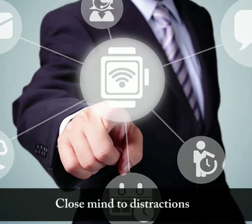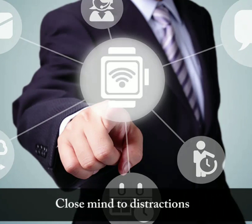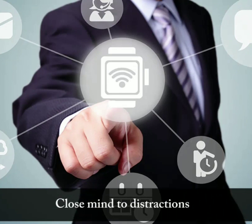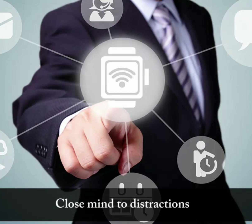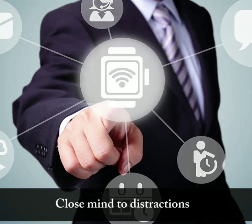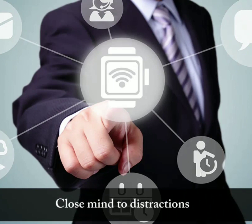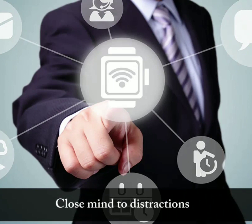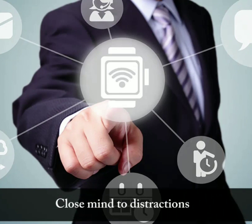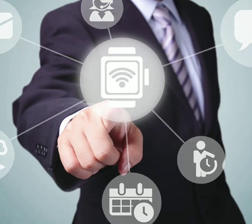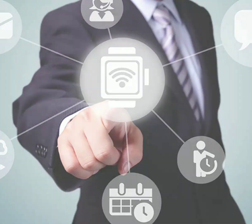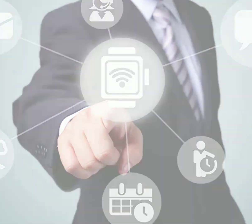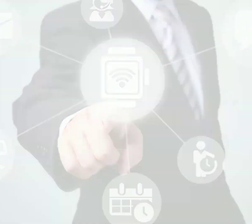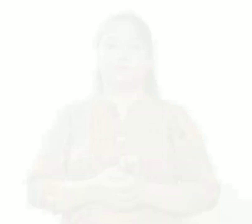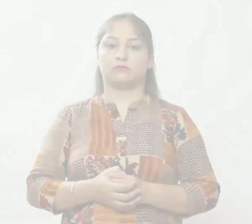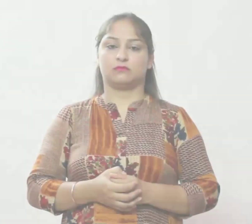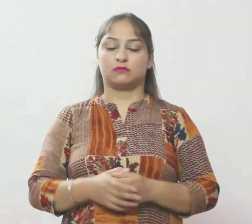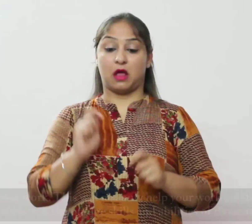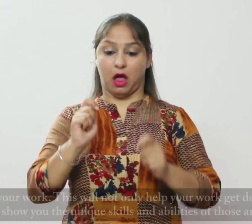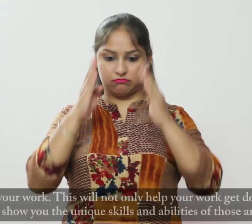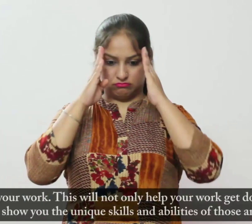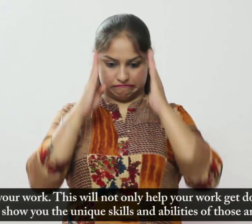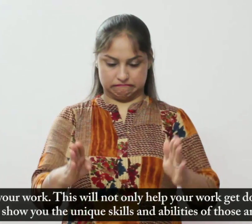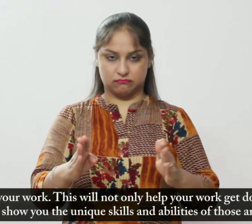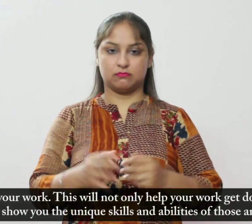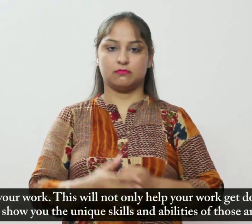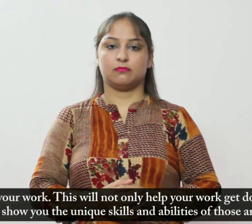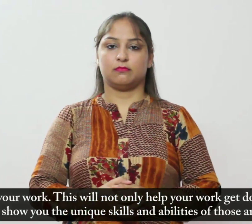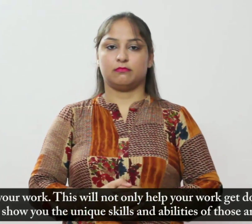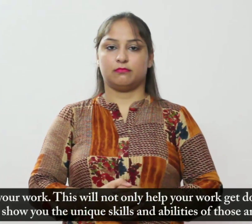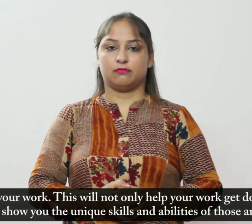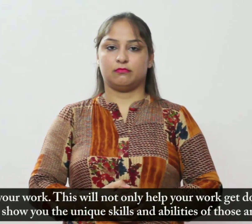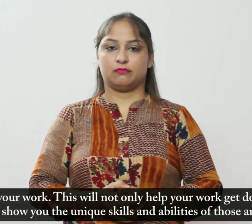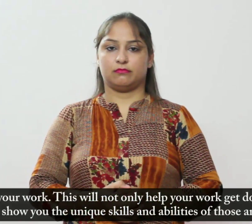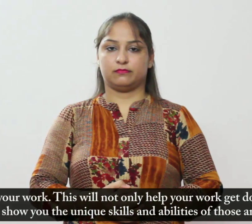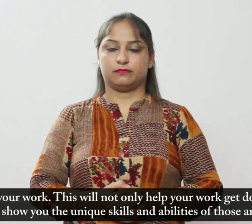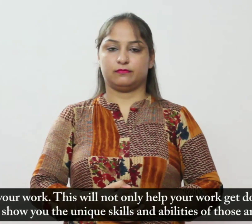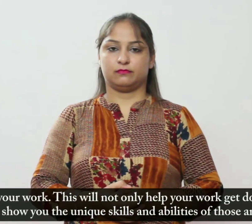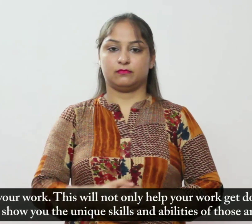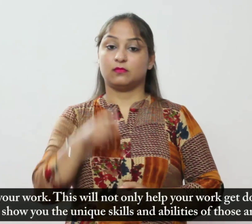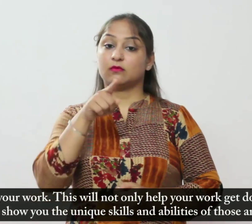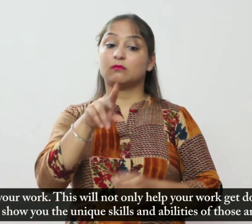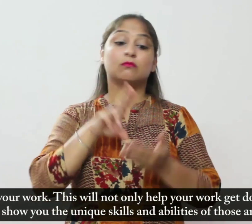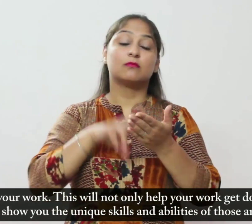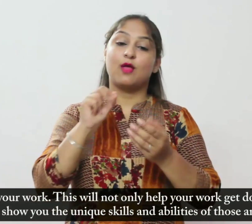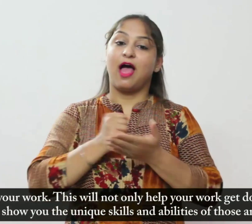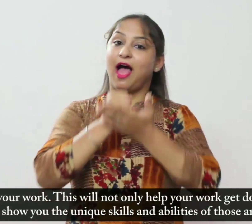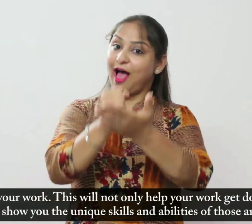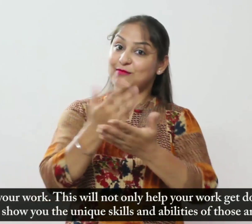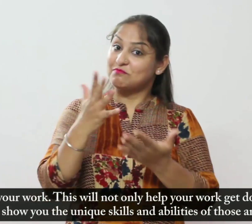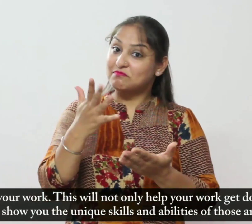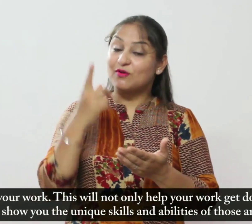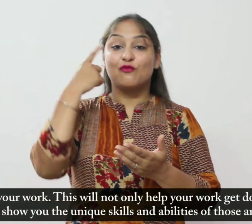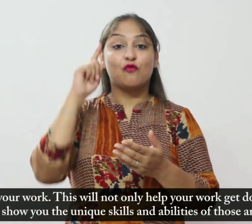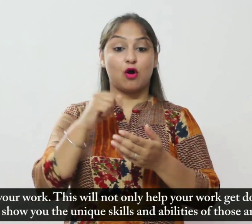अपना काम सौपिए यह ना केवल आपके काम को तेजी से पूरा करने में मदद करेगा